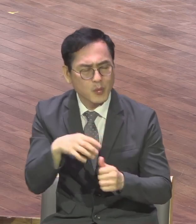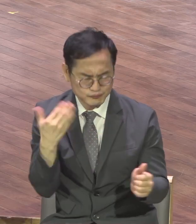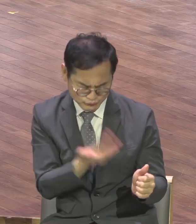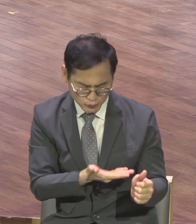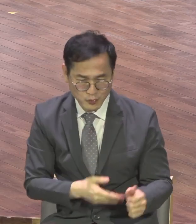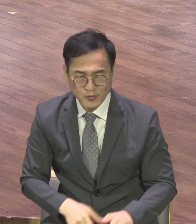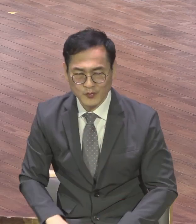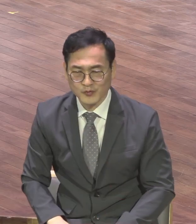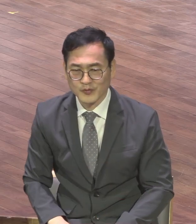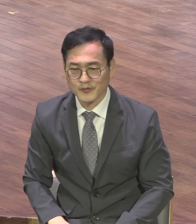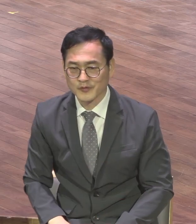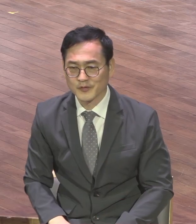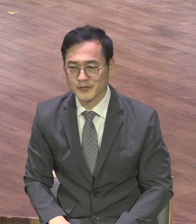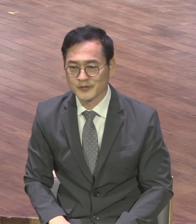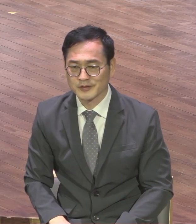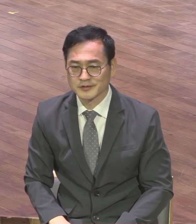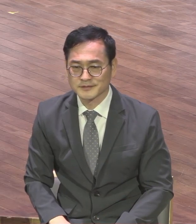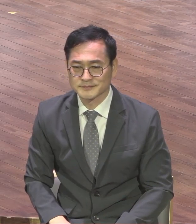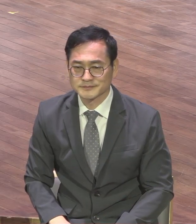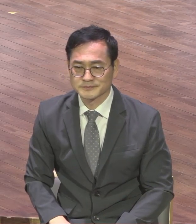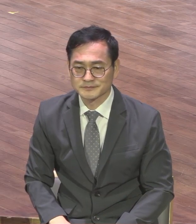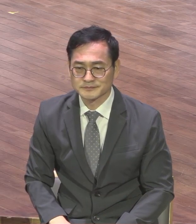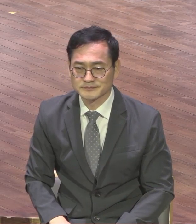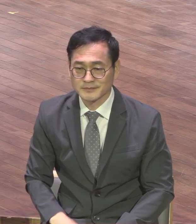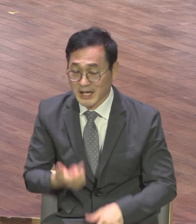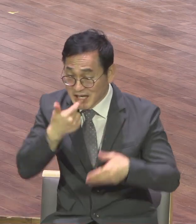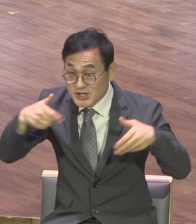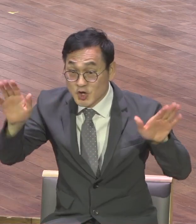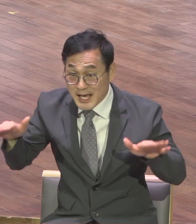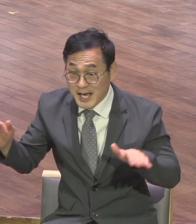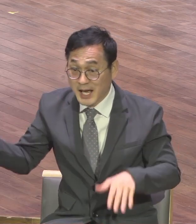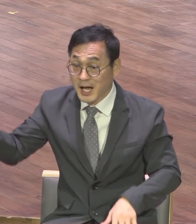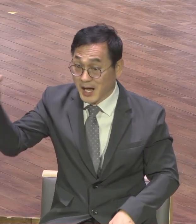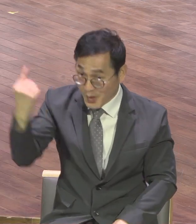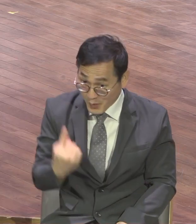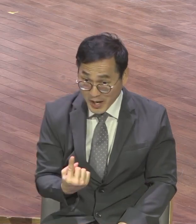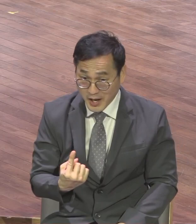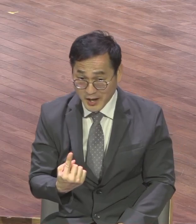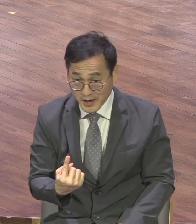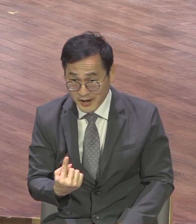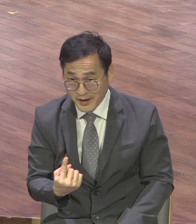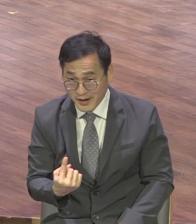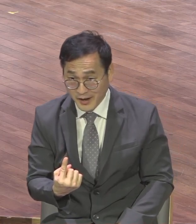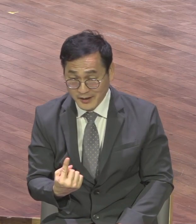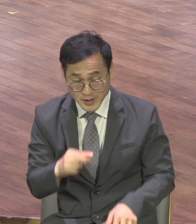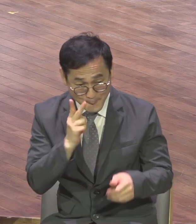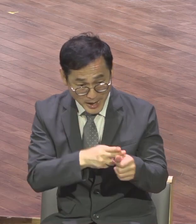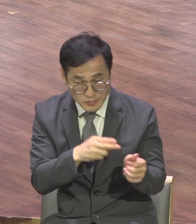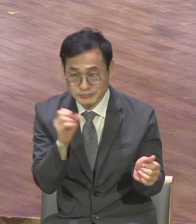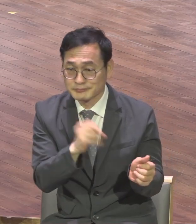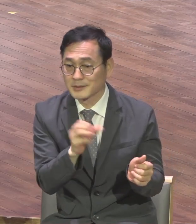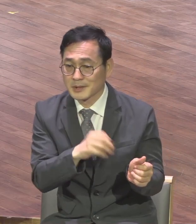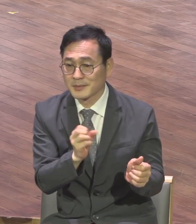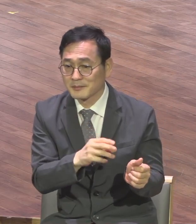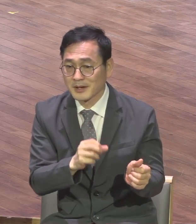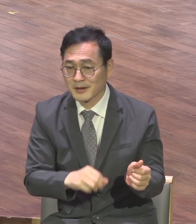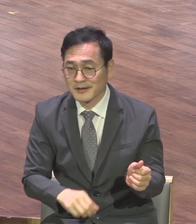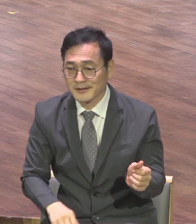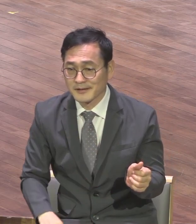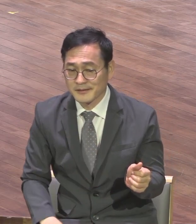하나님의 사자를 통해서 이 사도 바울은 메시지를 받았습니다 사실 바울은 인간이기 때문에